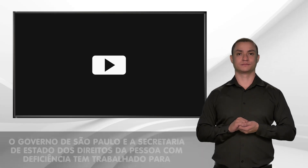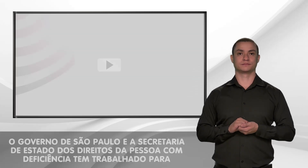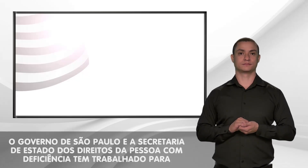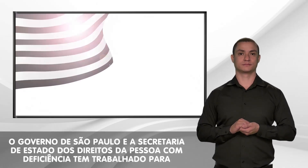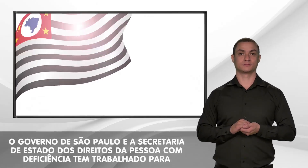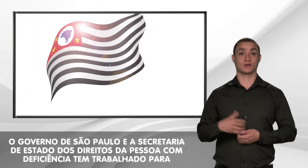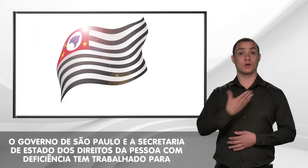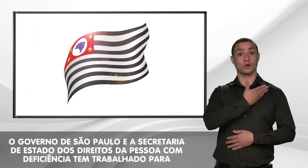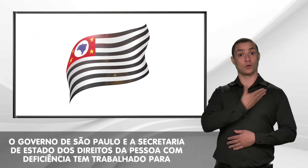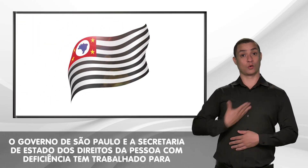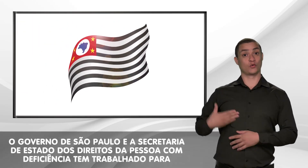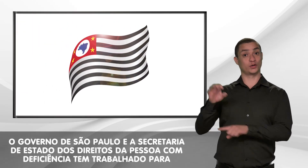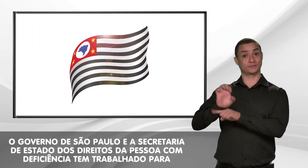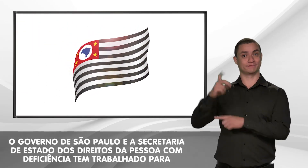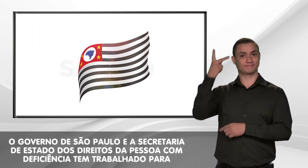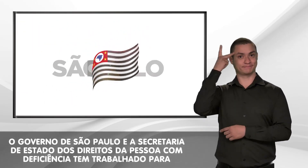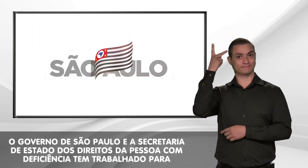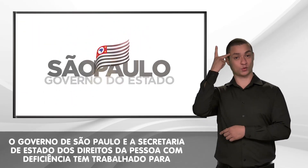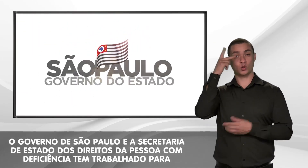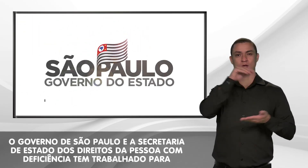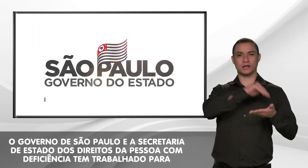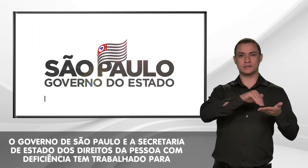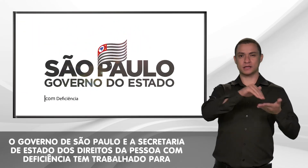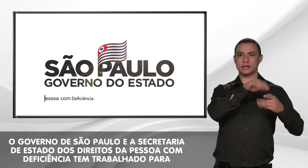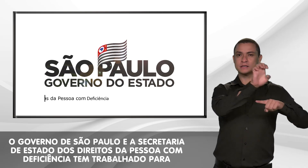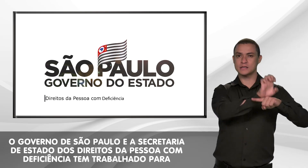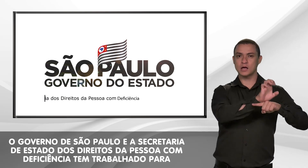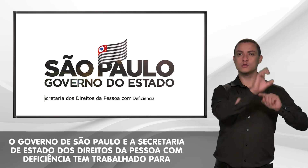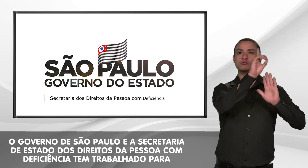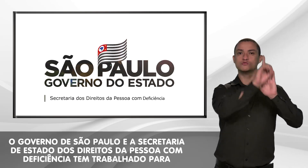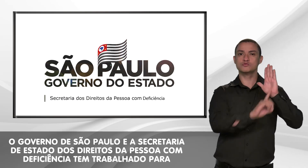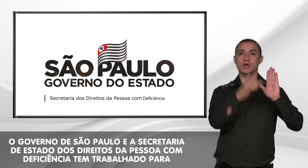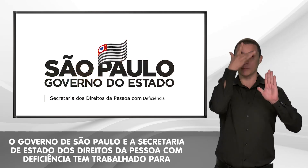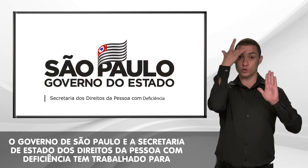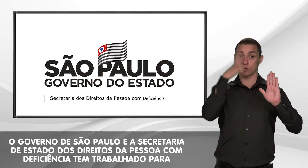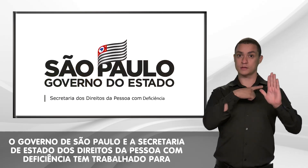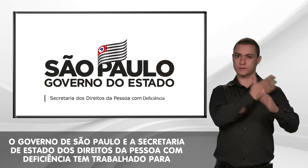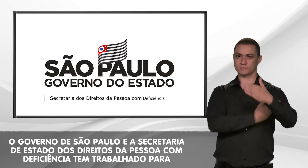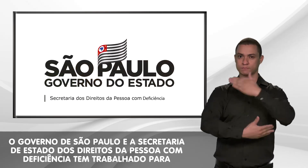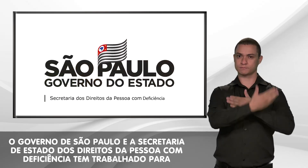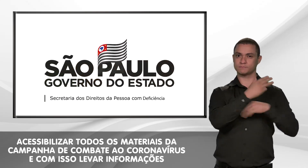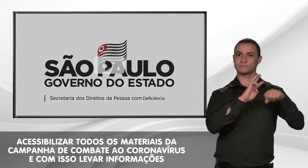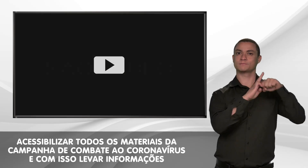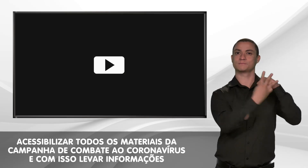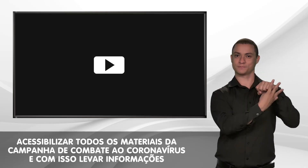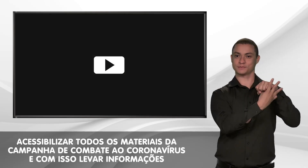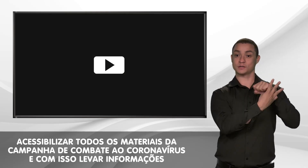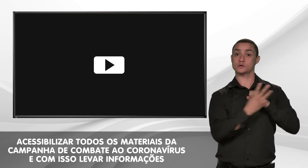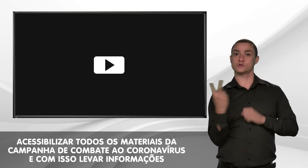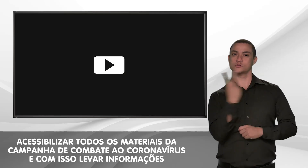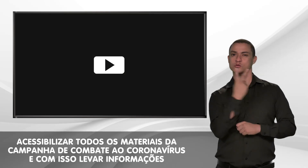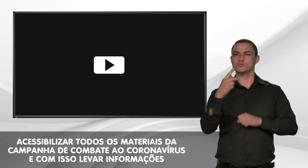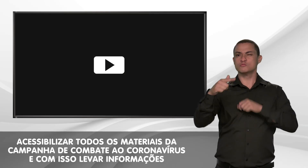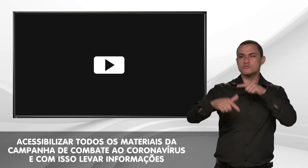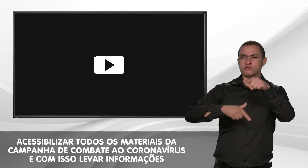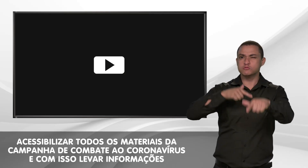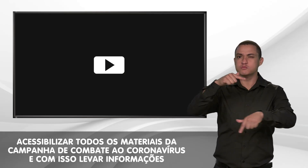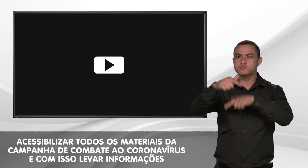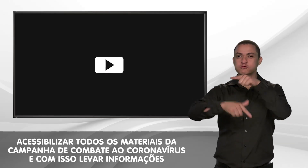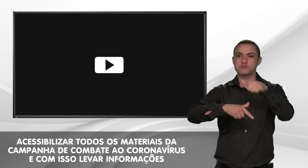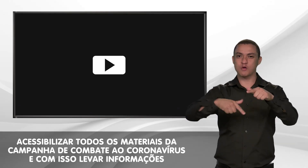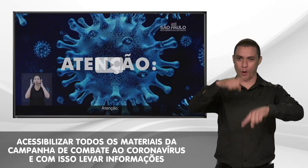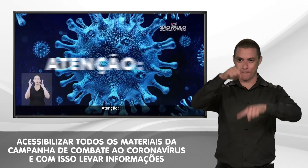O governo de São Paulo e a Secretaria de Estado dos Direitos da Pessoa com Deficiência têm trabalhado para acessibilizar